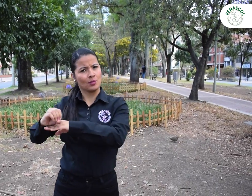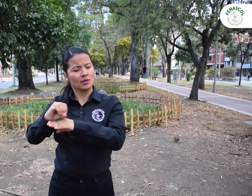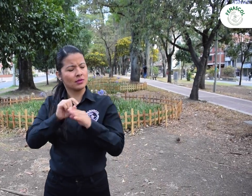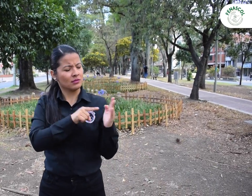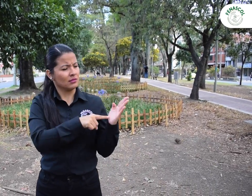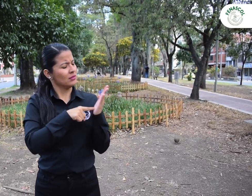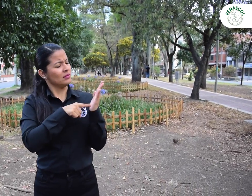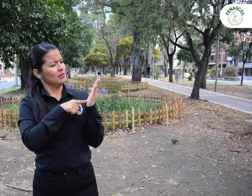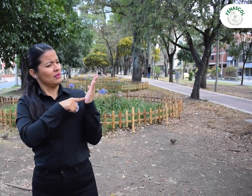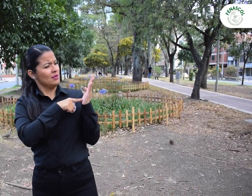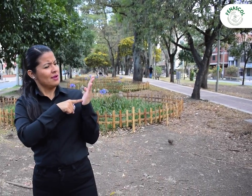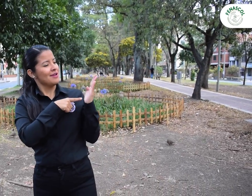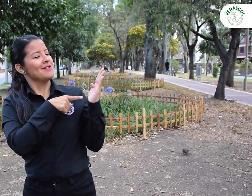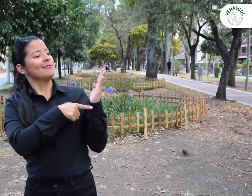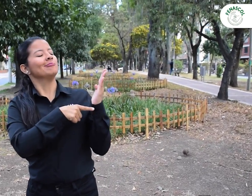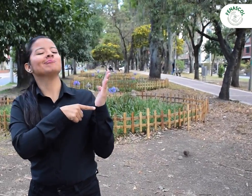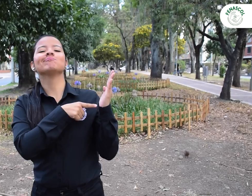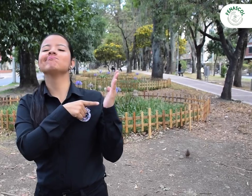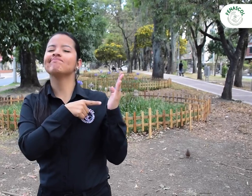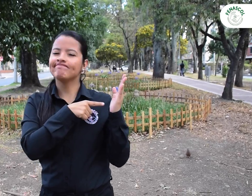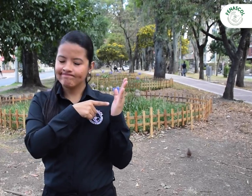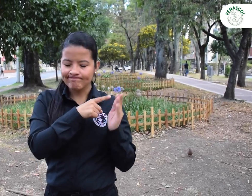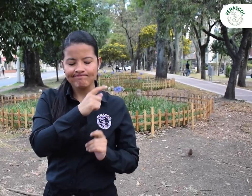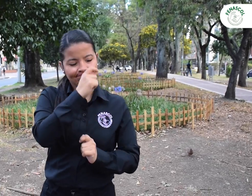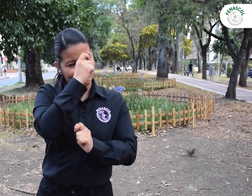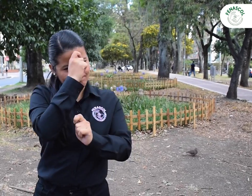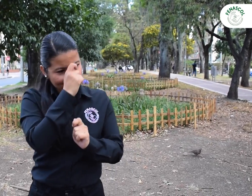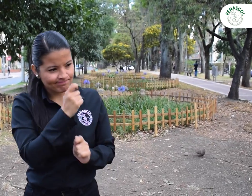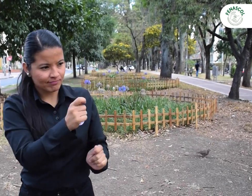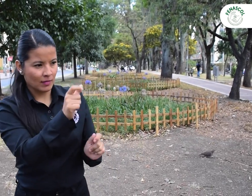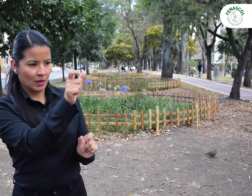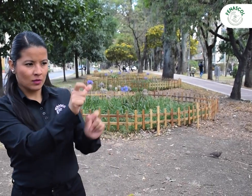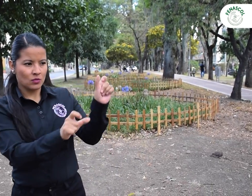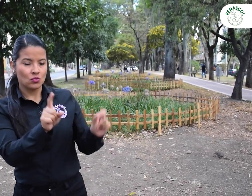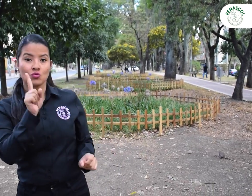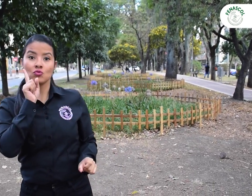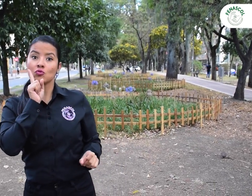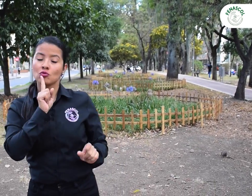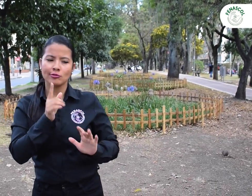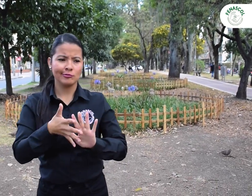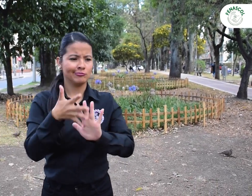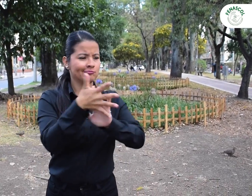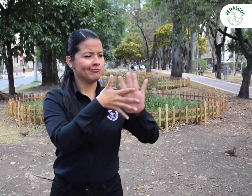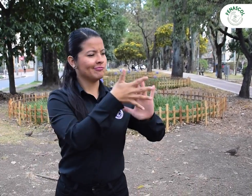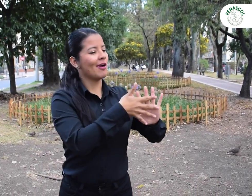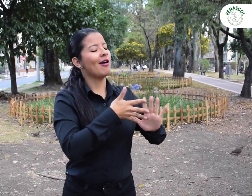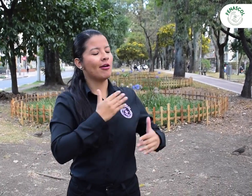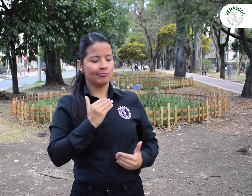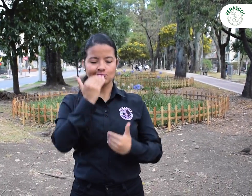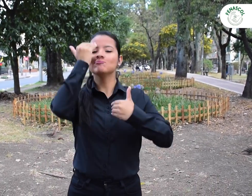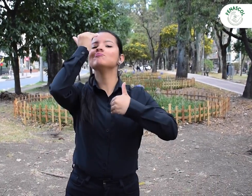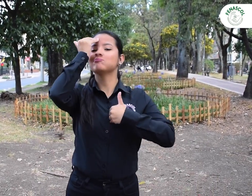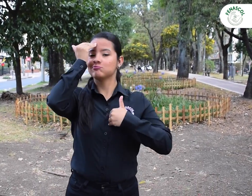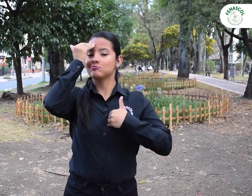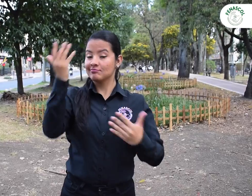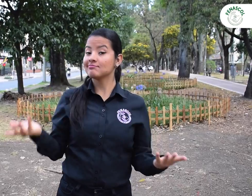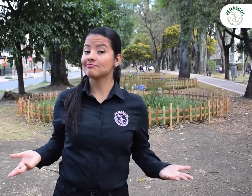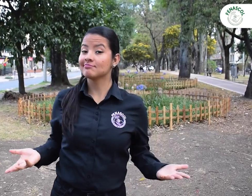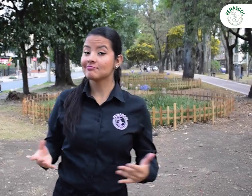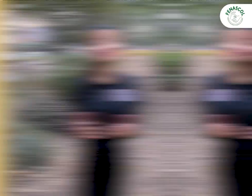además de una toma de conciencia sobre la lengua de señas. Desde